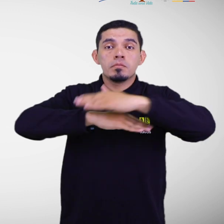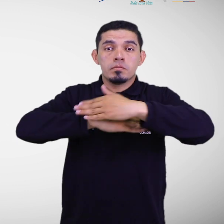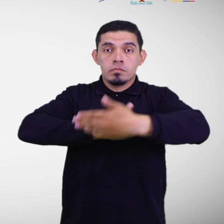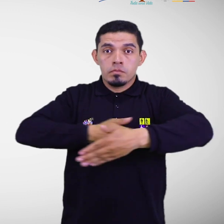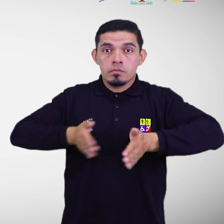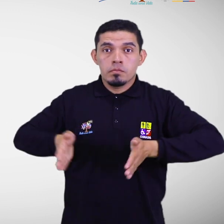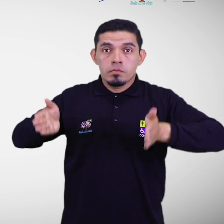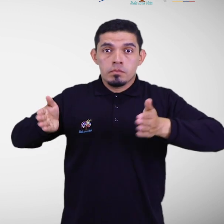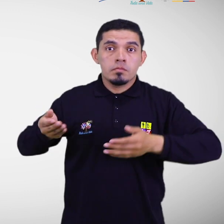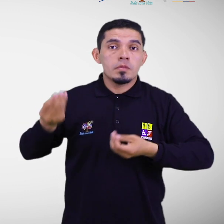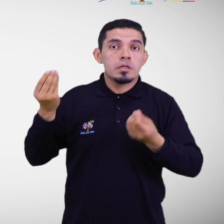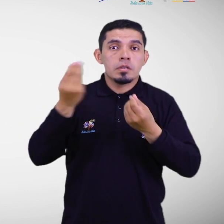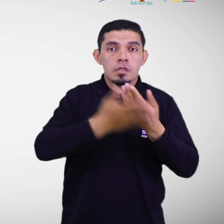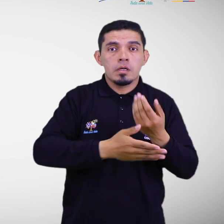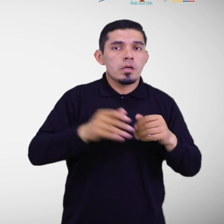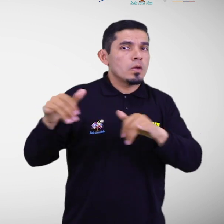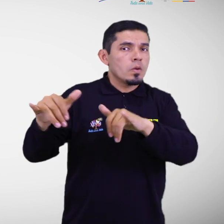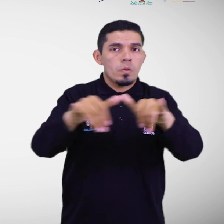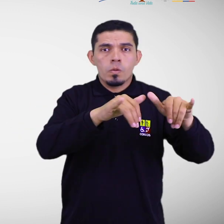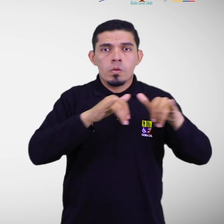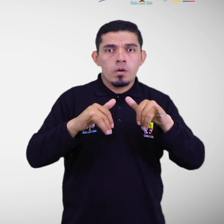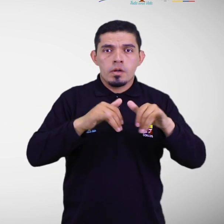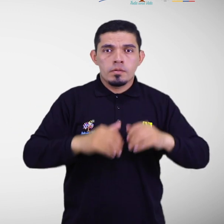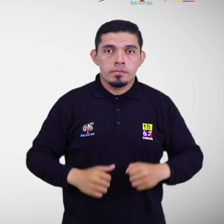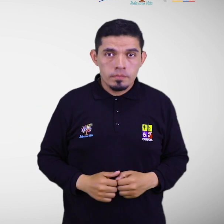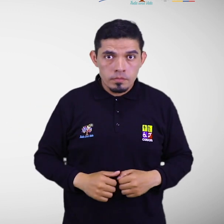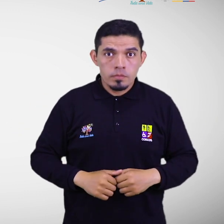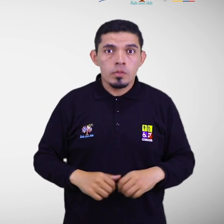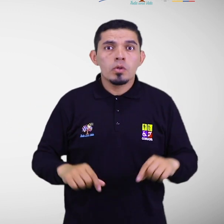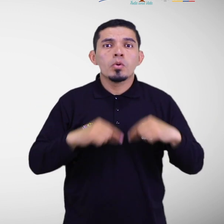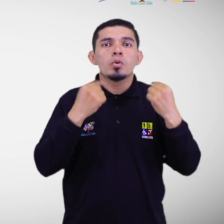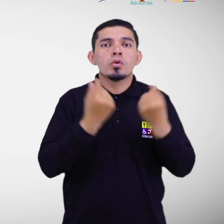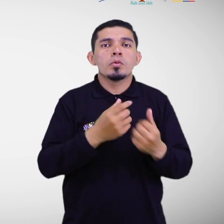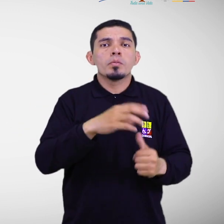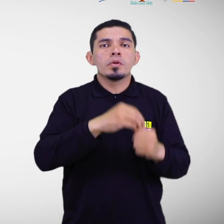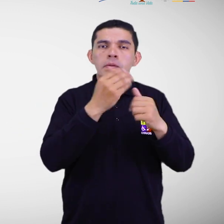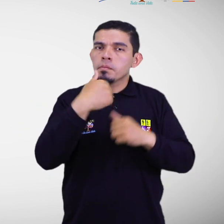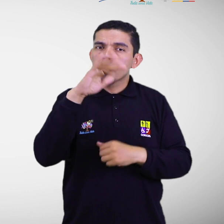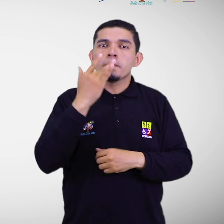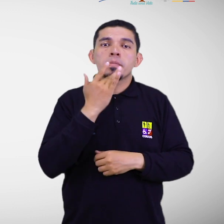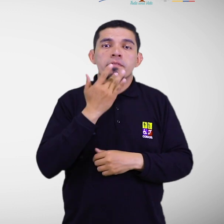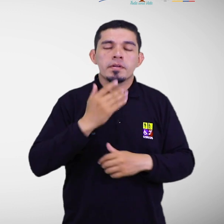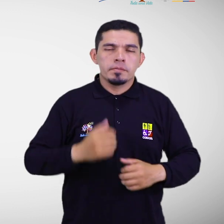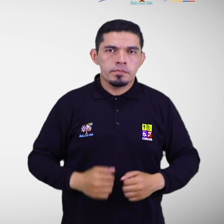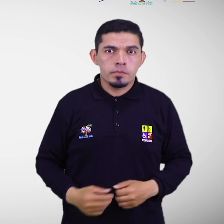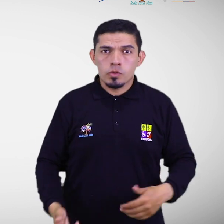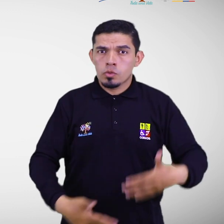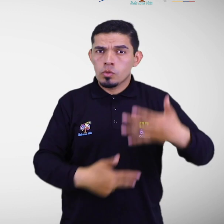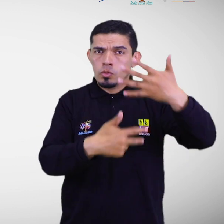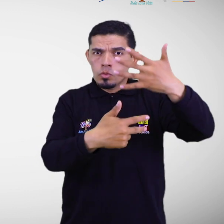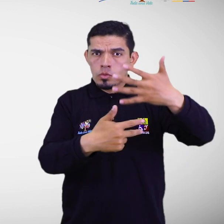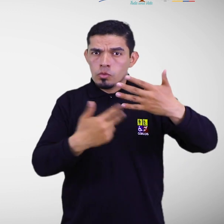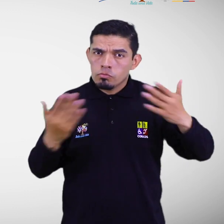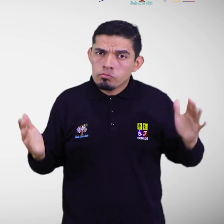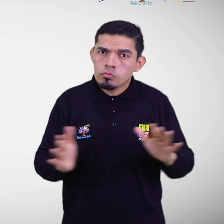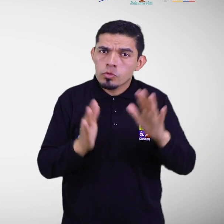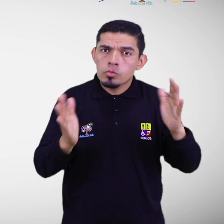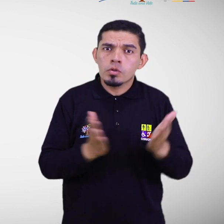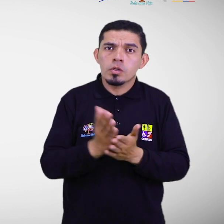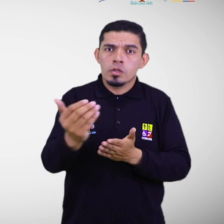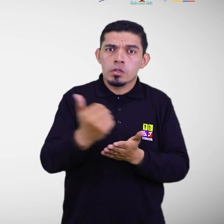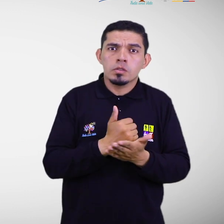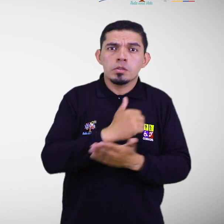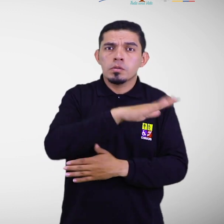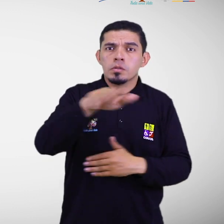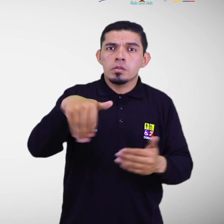Garantizar distribución. Preferencia a grupos de atención prioritaria. Paso 8. Promover la accesibilidad